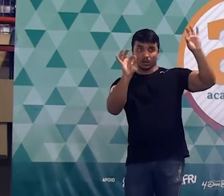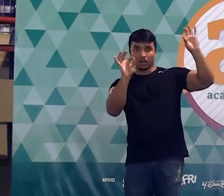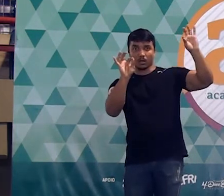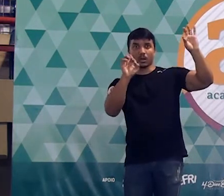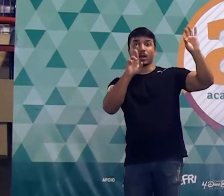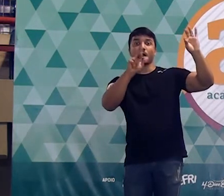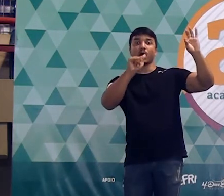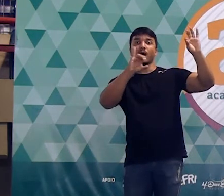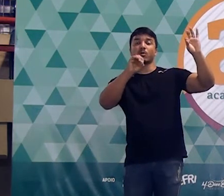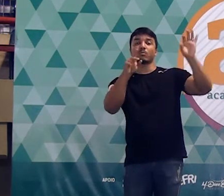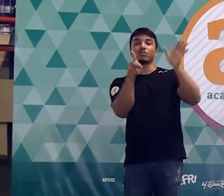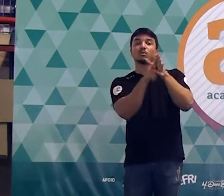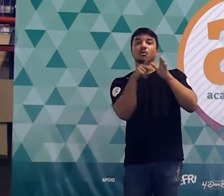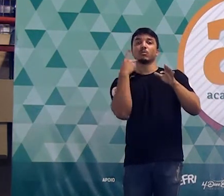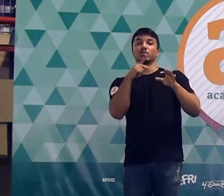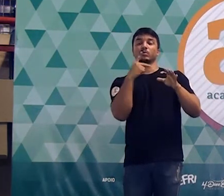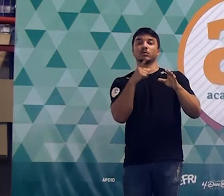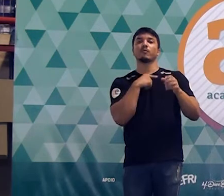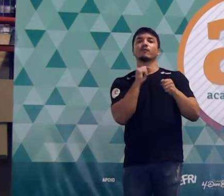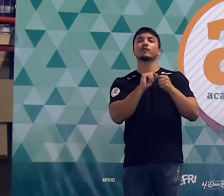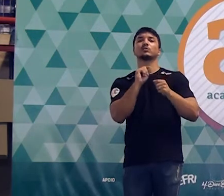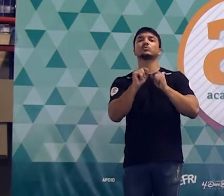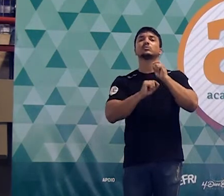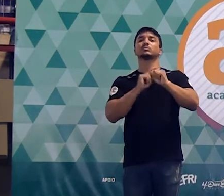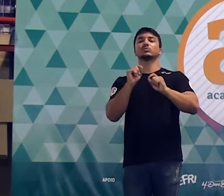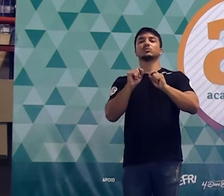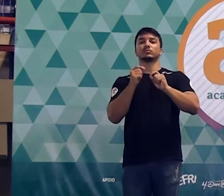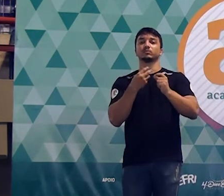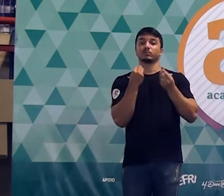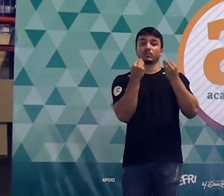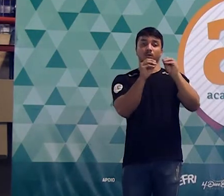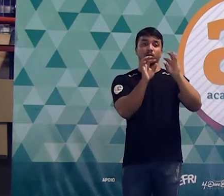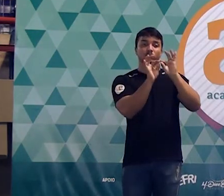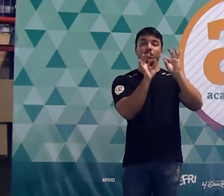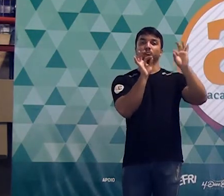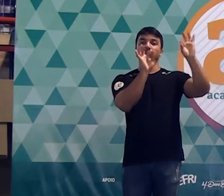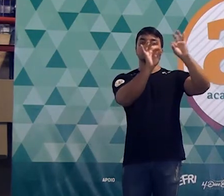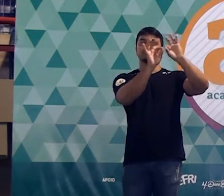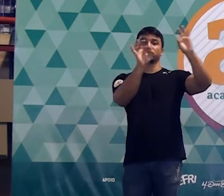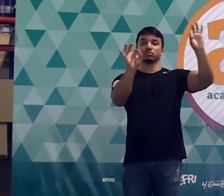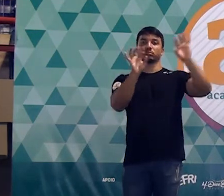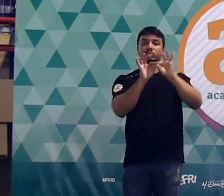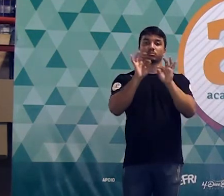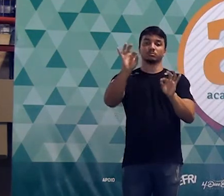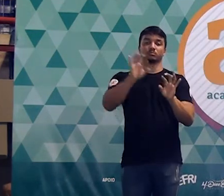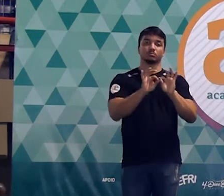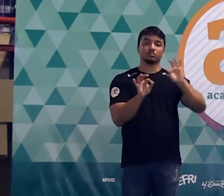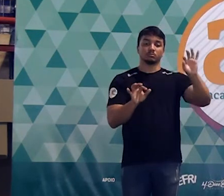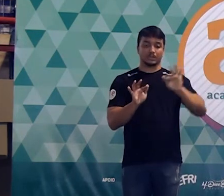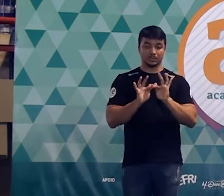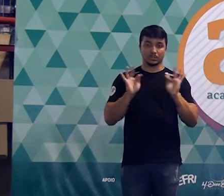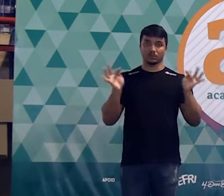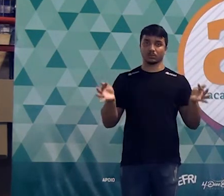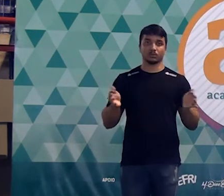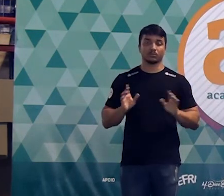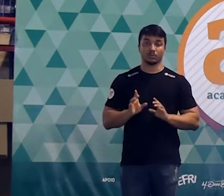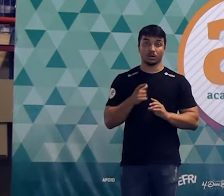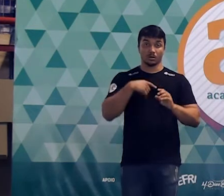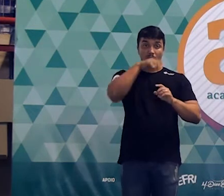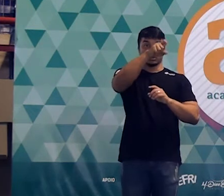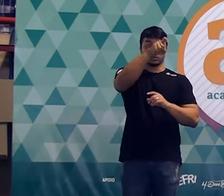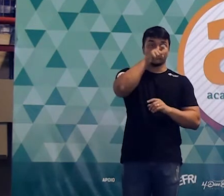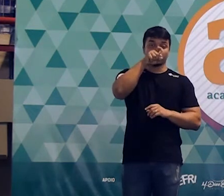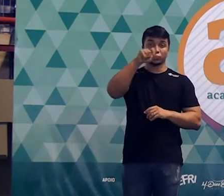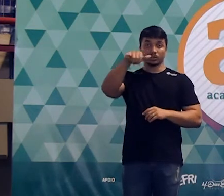com o raio da circunferência o é eu fiz? eu indiquei a medida do raio de cada circunferência uma circunferência com raio x